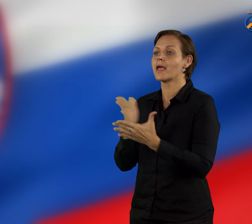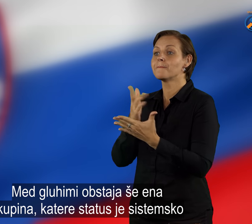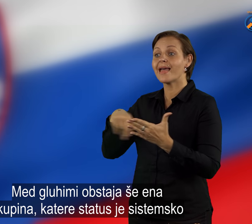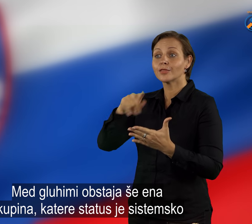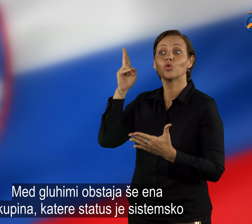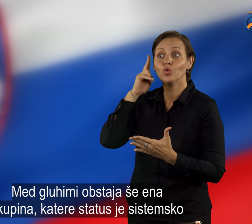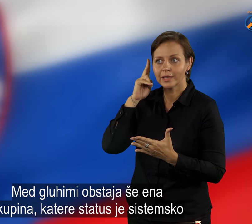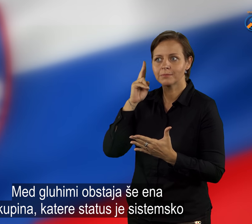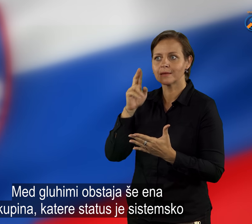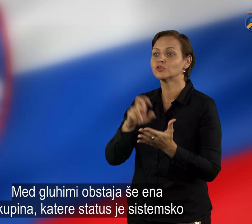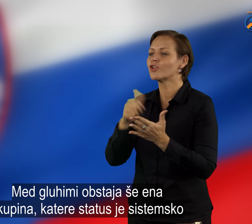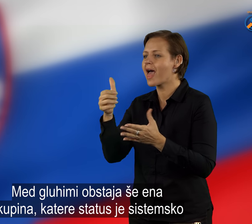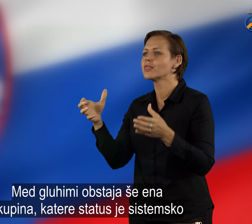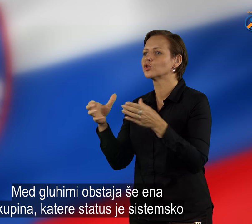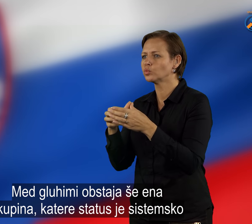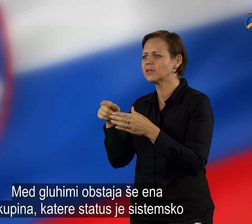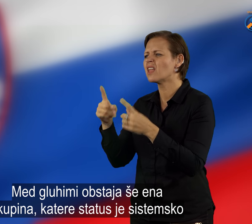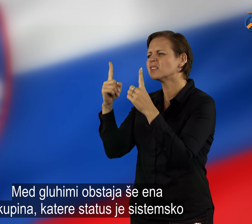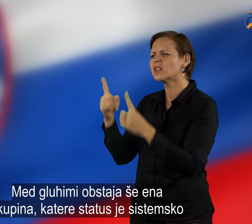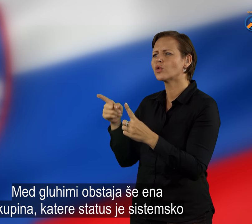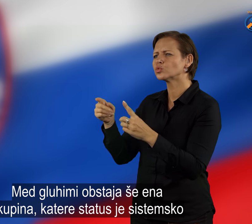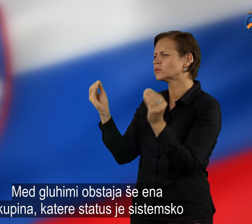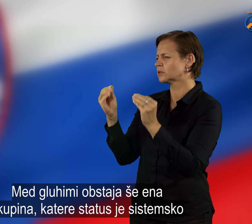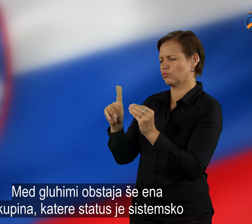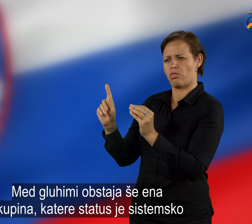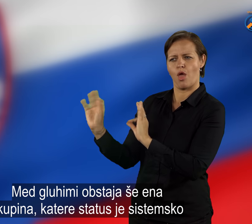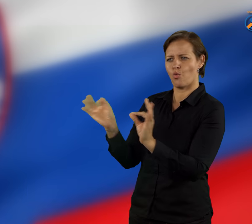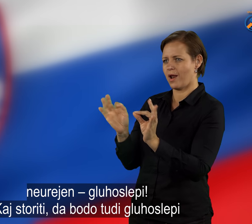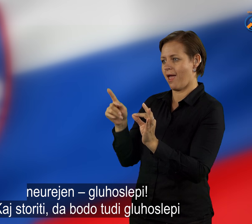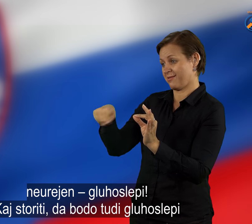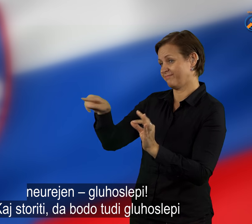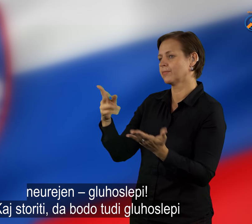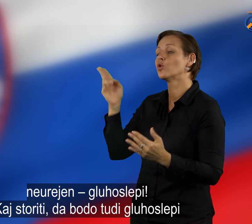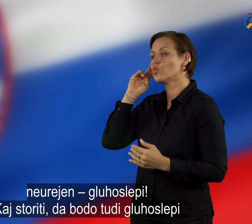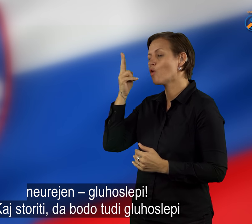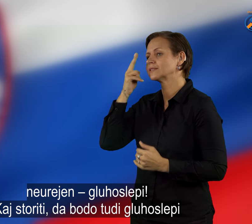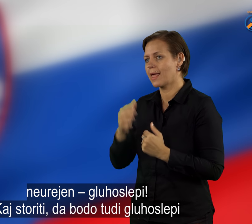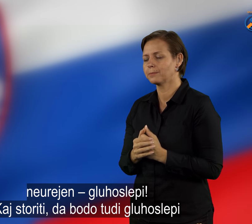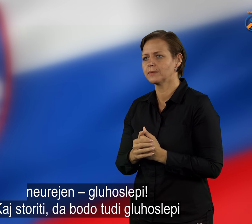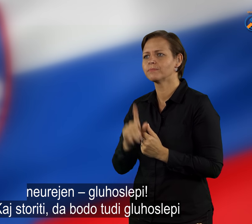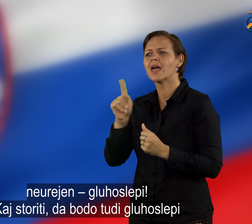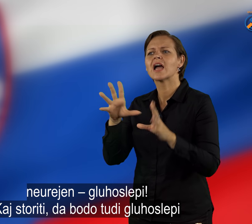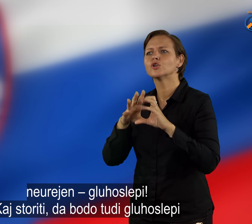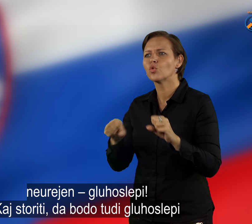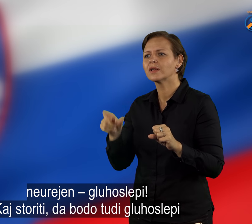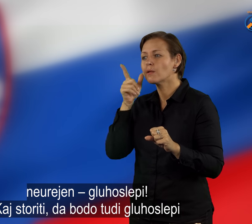Med gluhimi obstaja še ena skupina, katere status je sistemsko neurejen. Gluho slepi. Kaj storiti, da